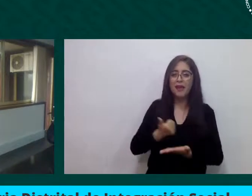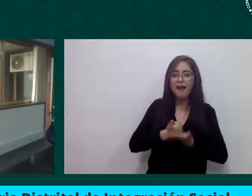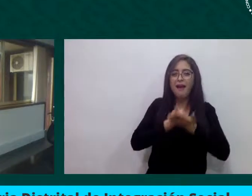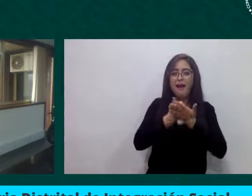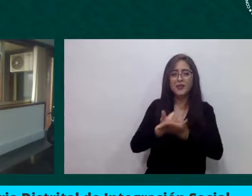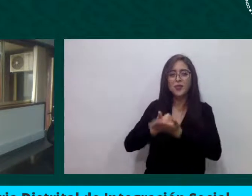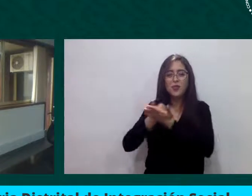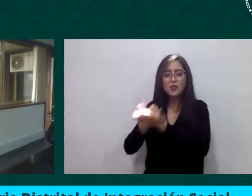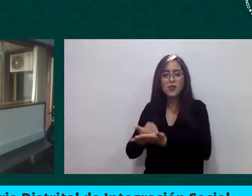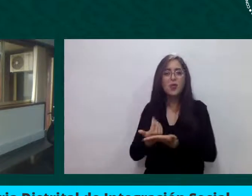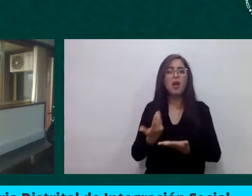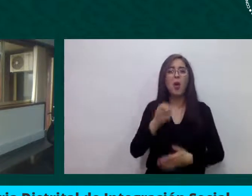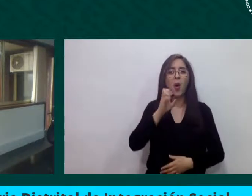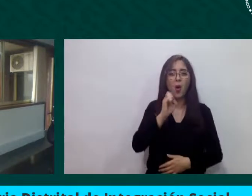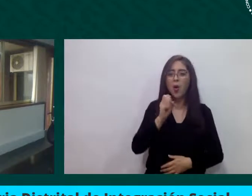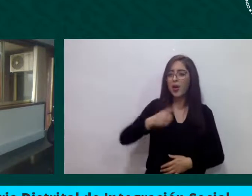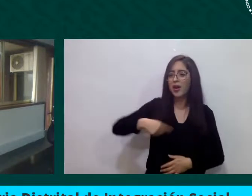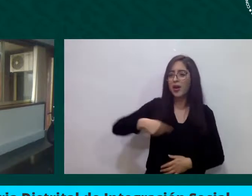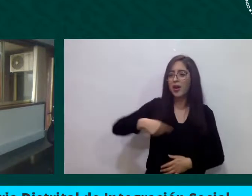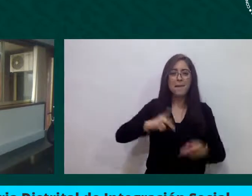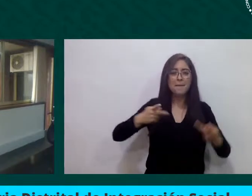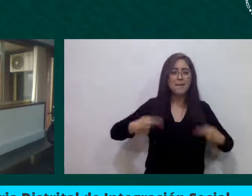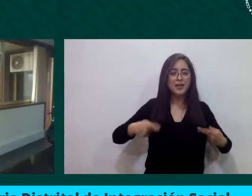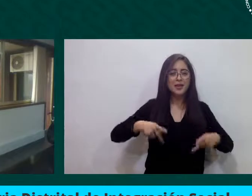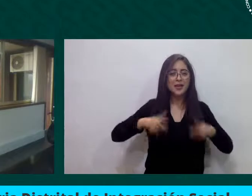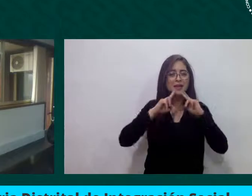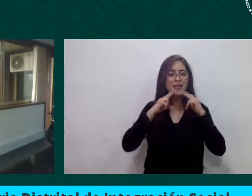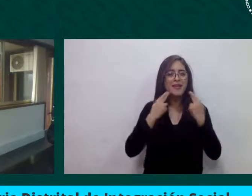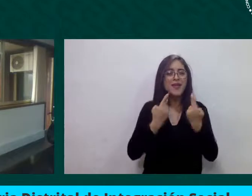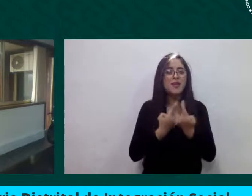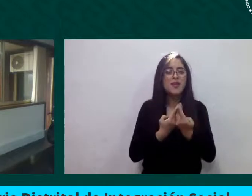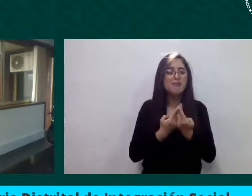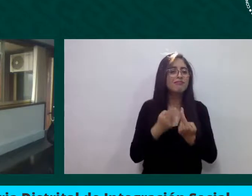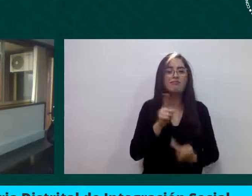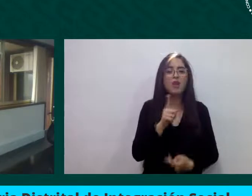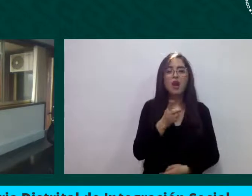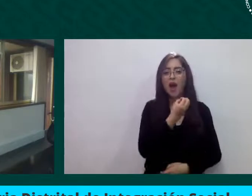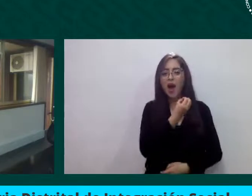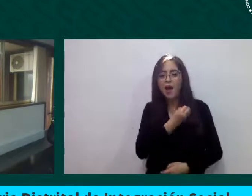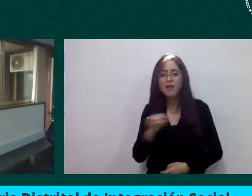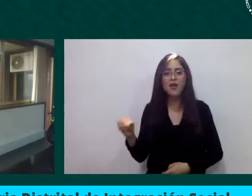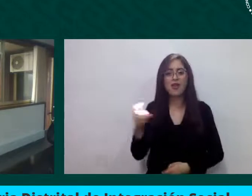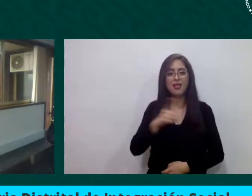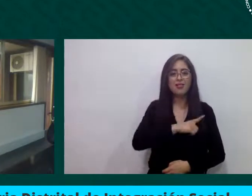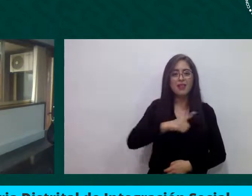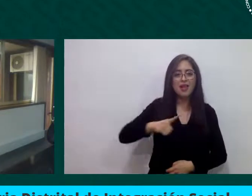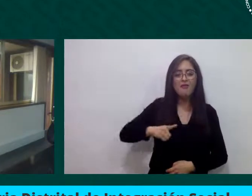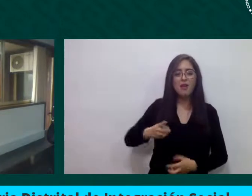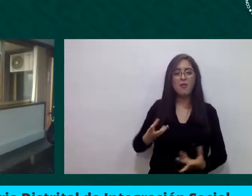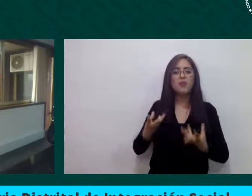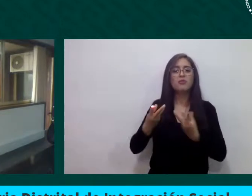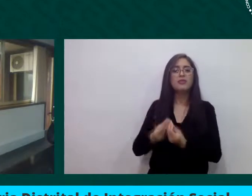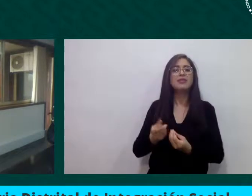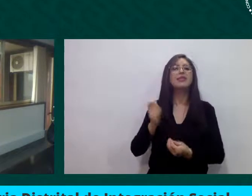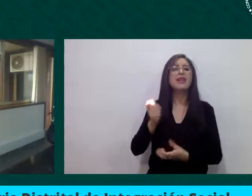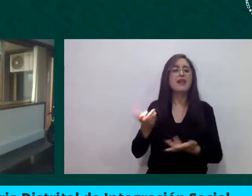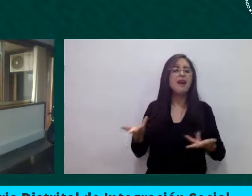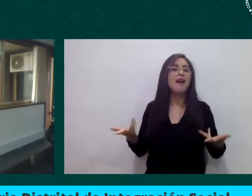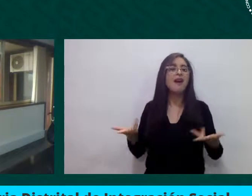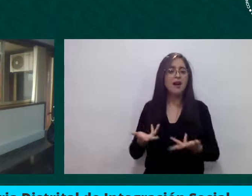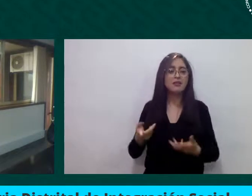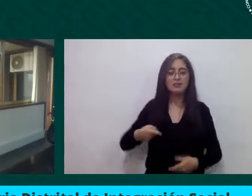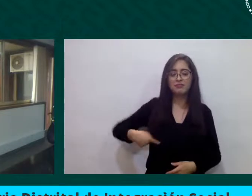es ir a donde está la gente, es trasladar la acción del Estado hacia donde las personas se encuentran. Y ese